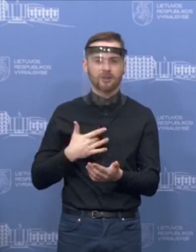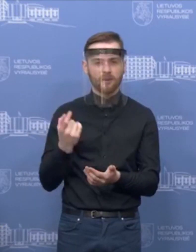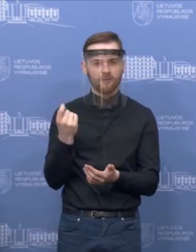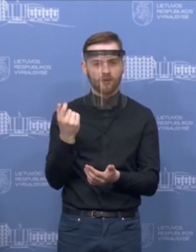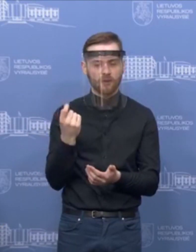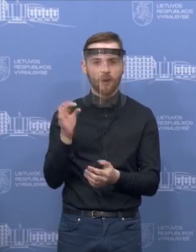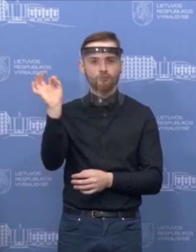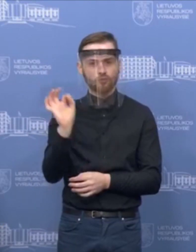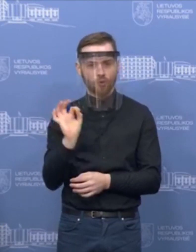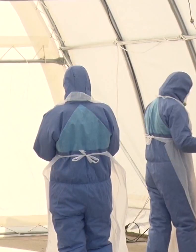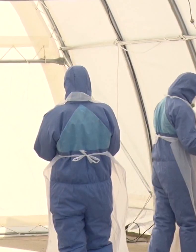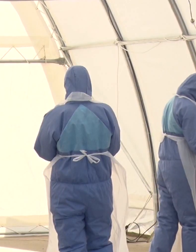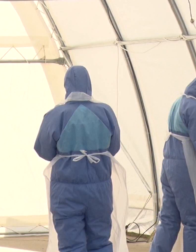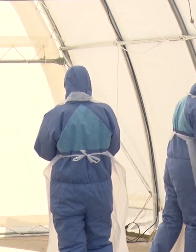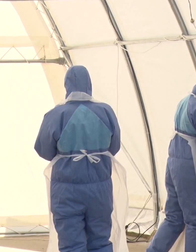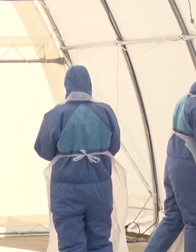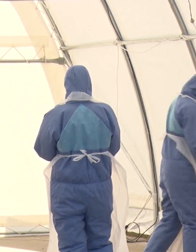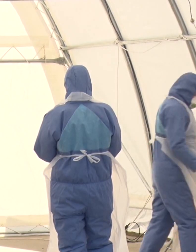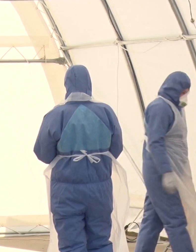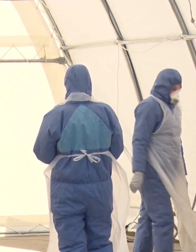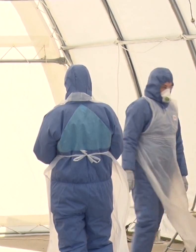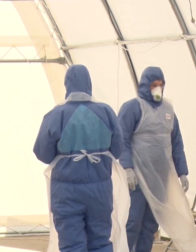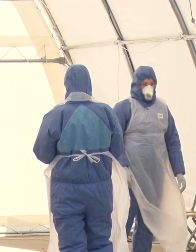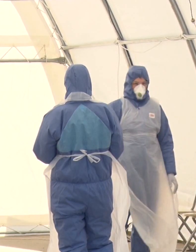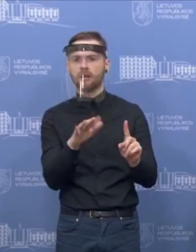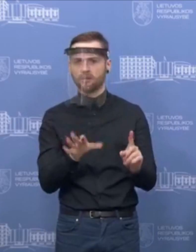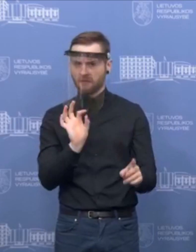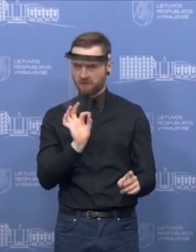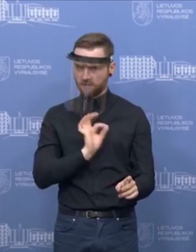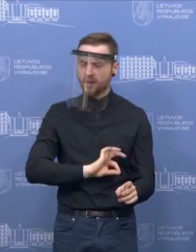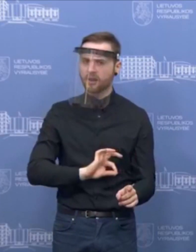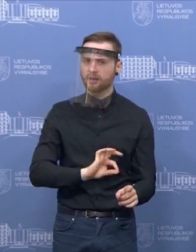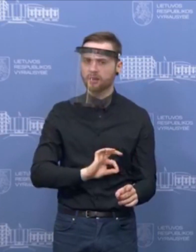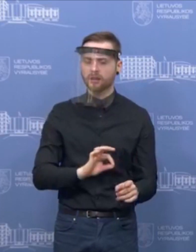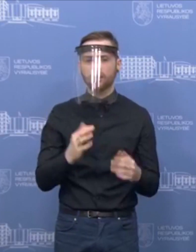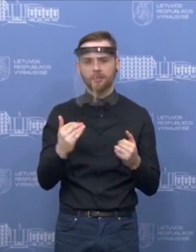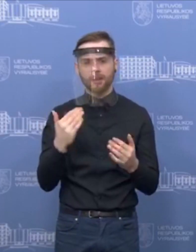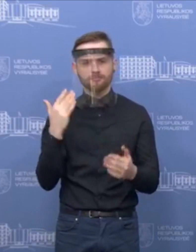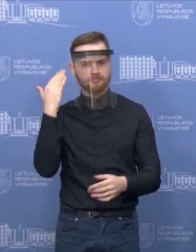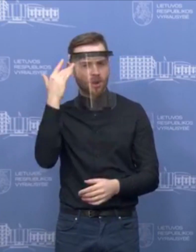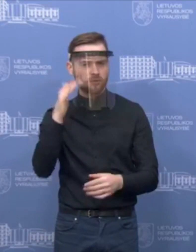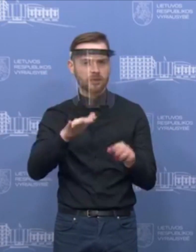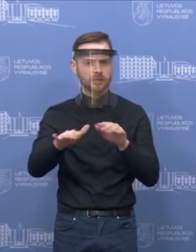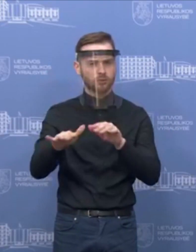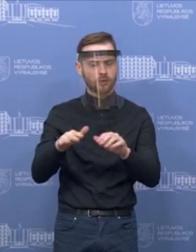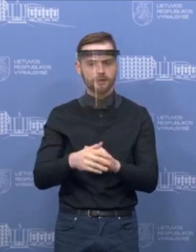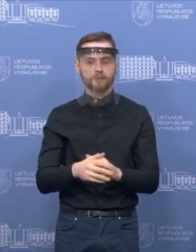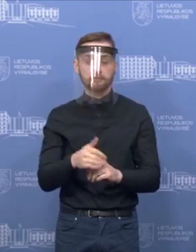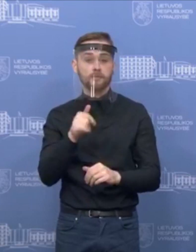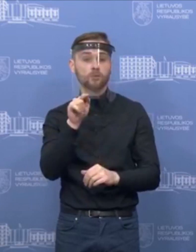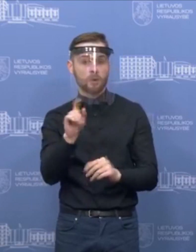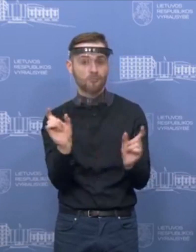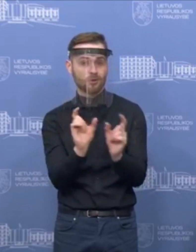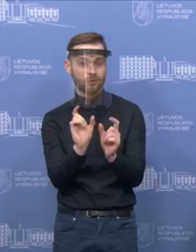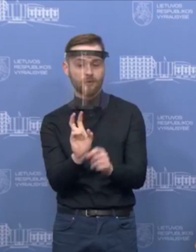tikslios informacijos nėra. Tačiau kaukės dėvėti tikrai reikia. Tai pabandykite įsivaizduot dabar situaciją, jeigu jūs nueinat į